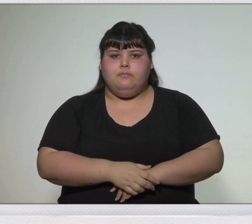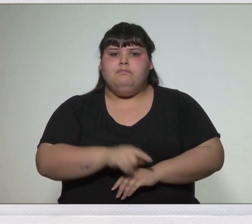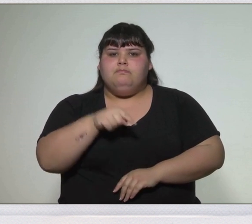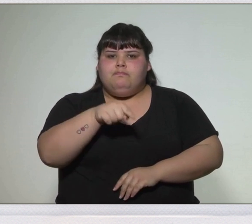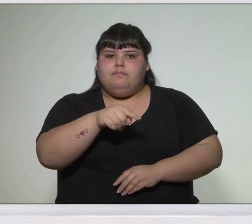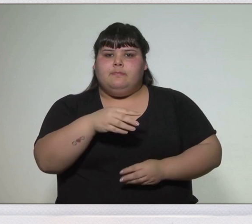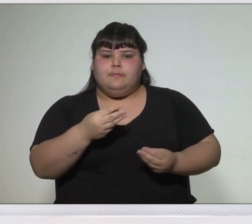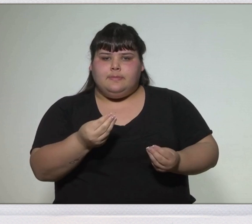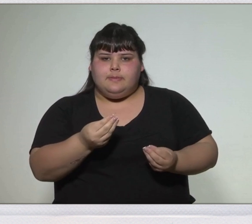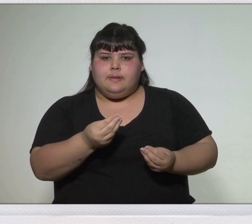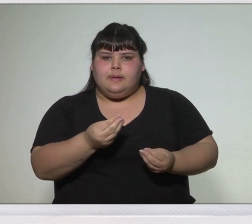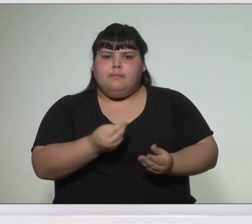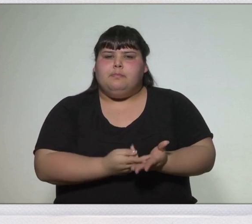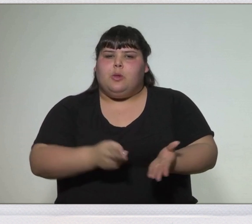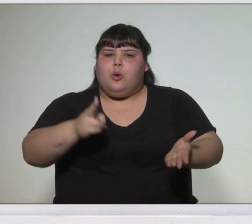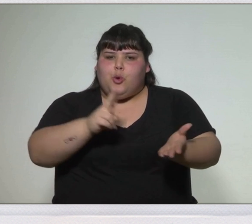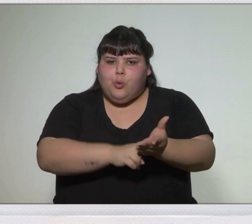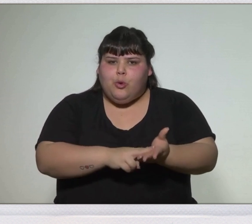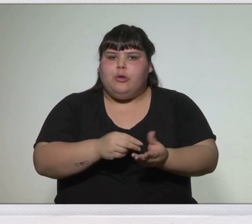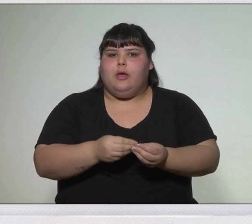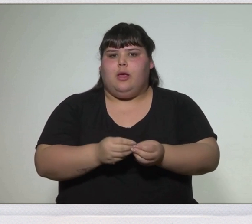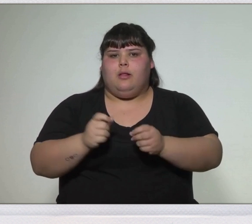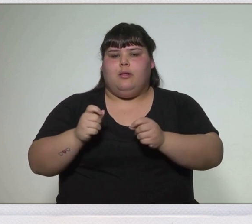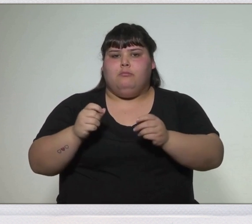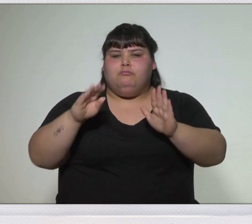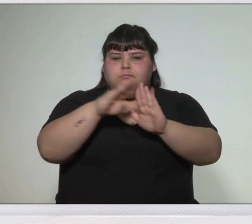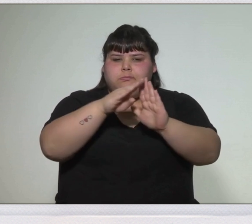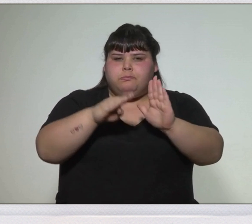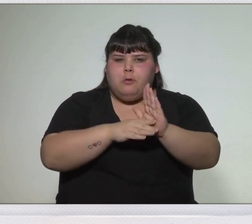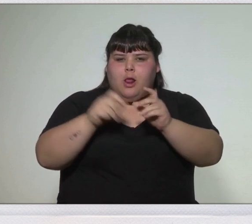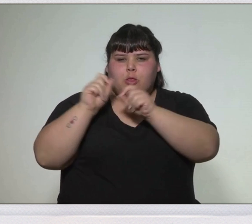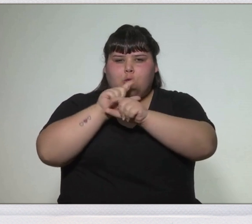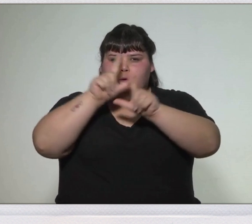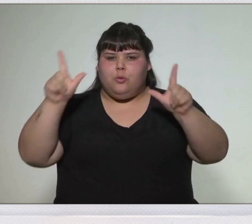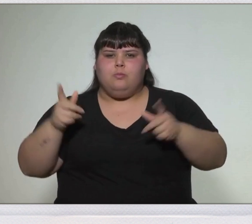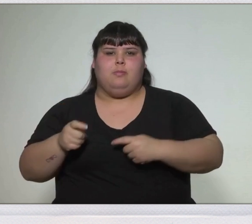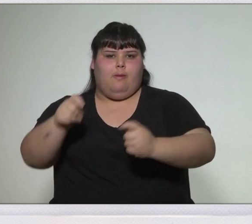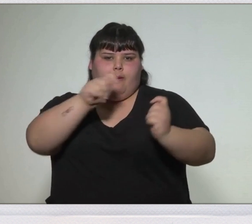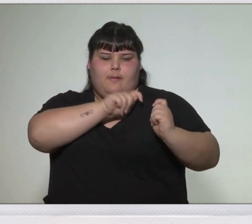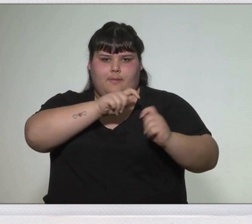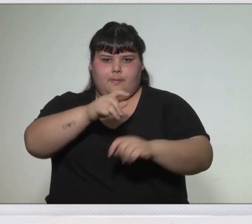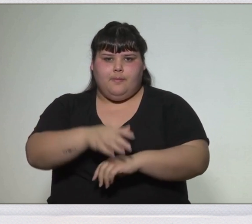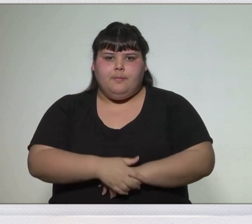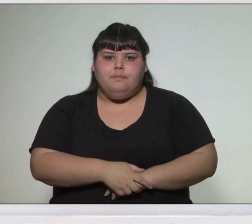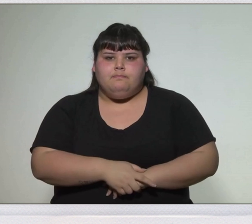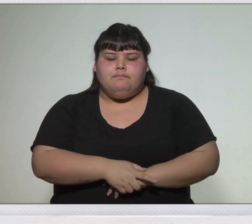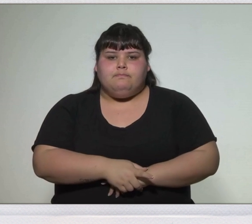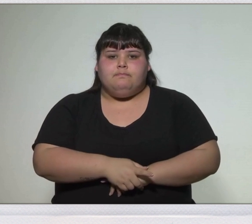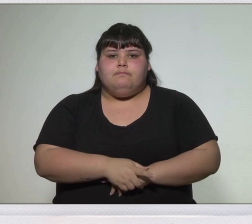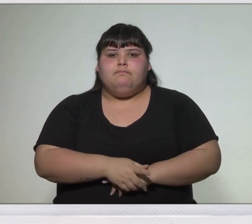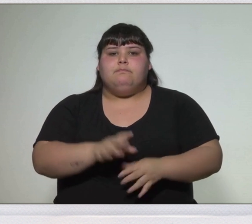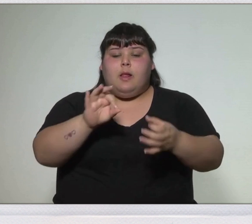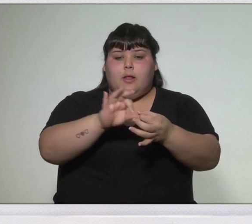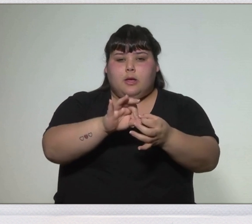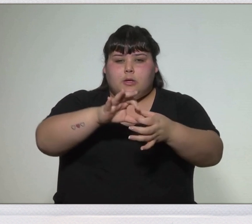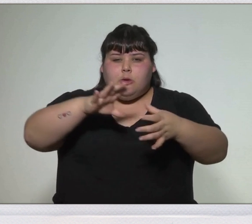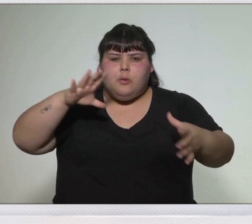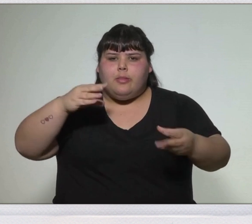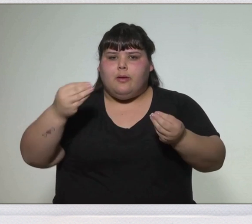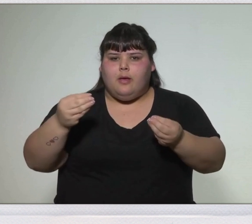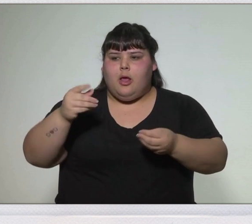se reafirman los principios centrales del artiguismo, independencia de todo poder